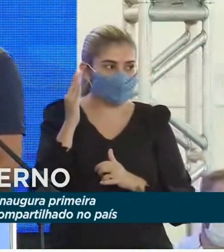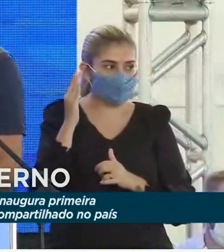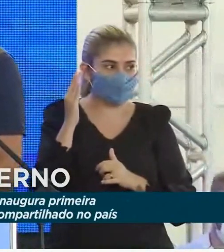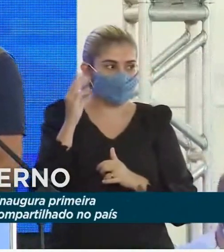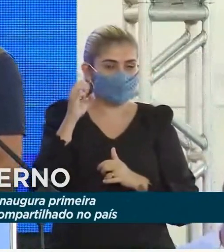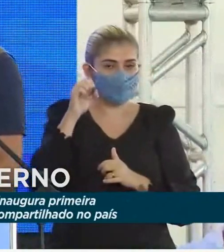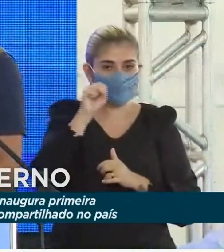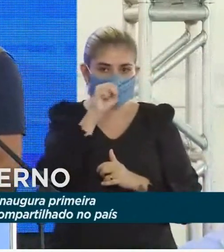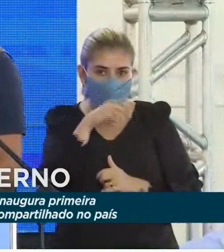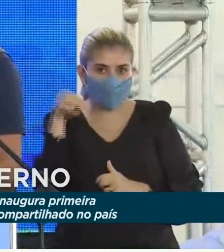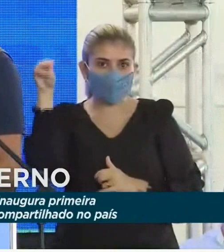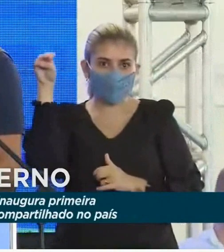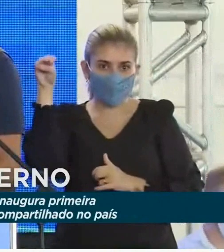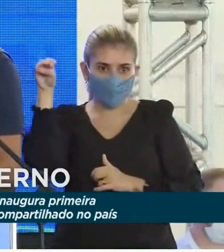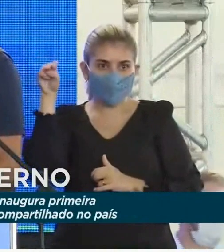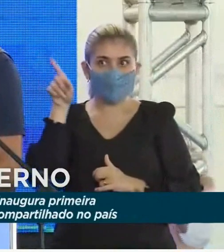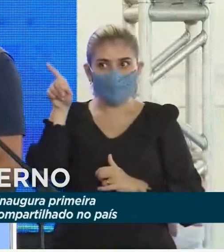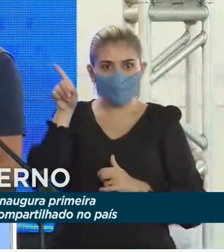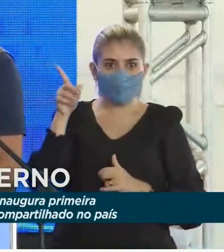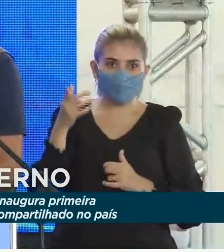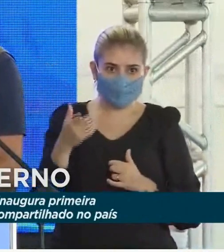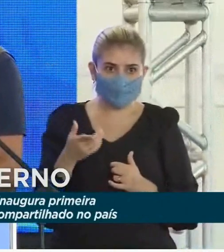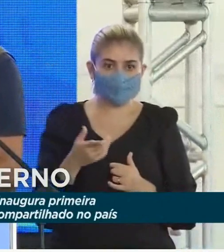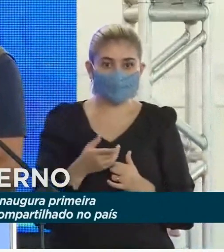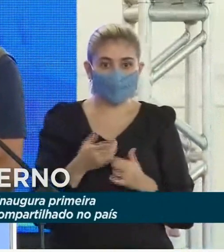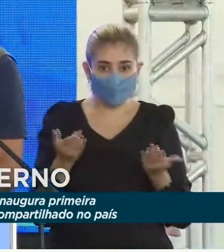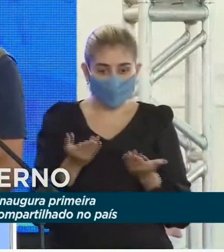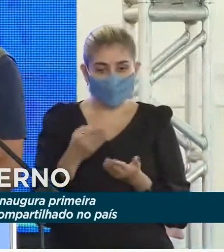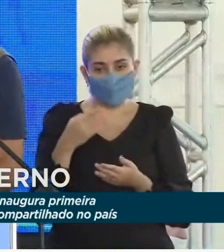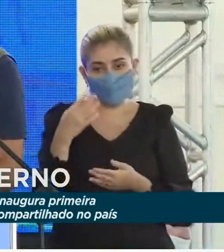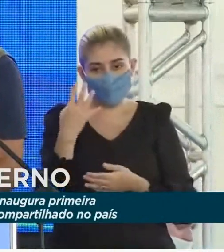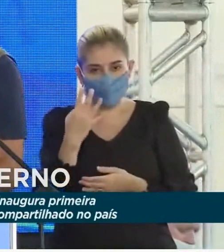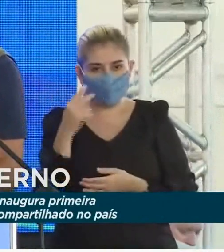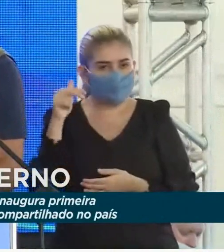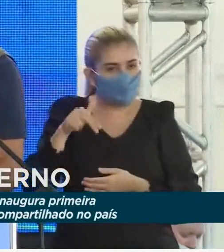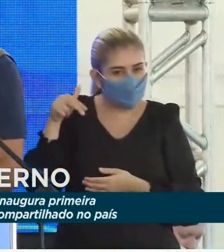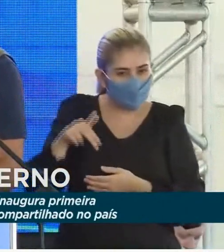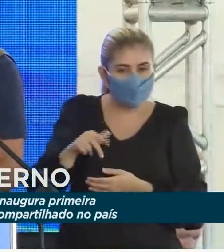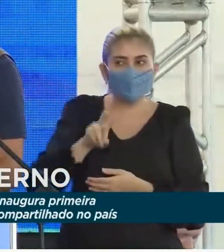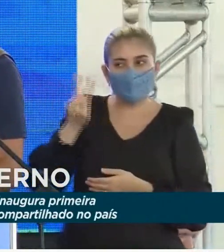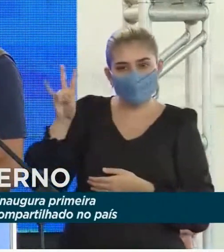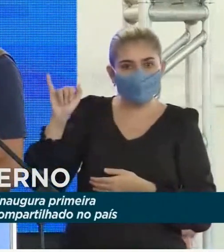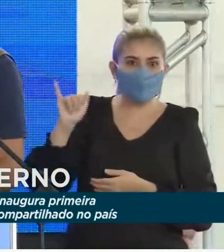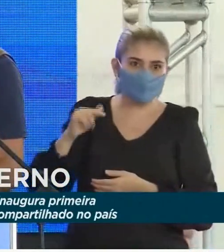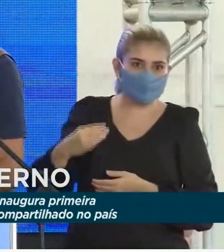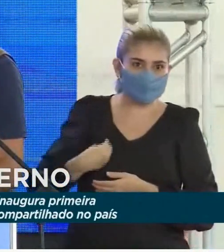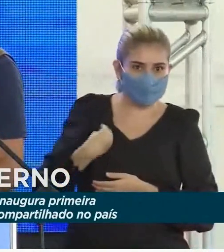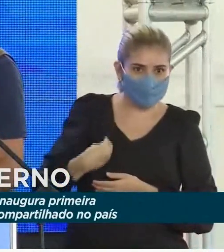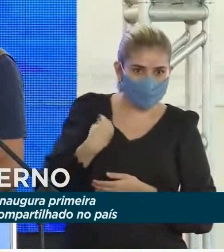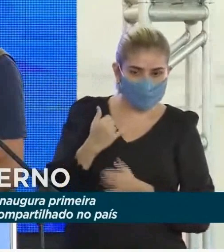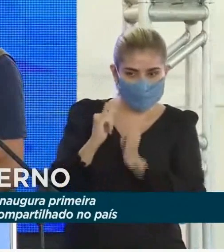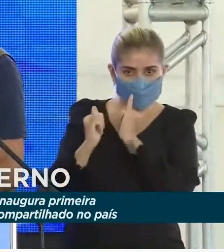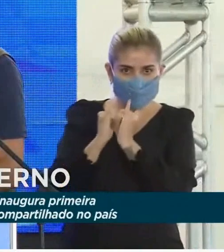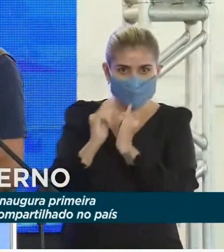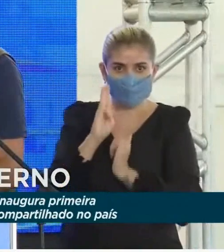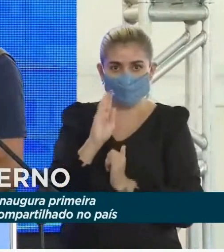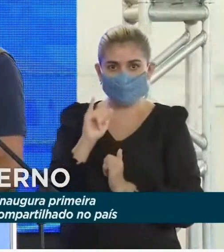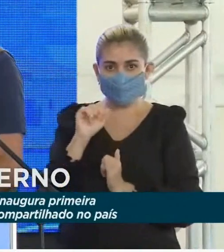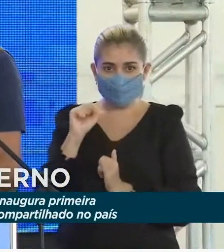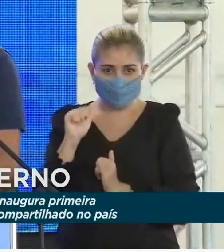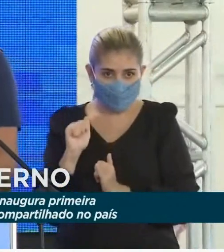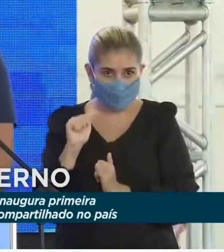agora no dia 4 de novembro, com certeza a Brisa Neto vai estar lá no leilão de 5G, participando,